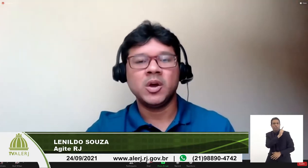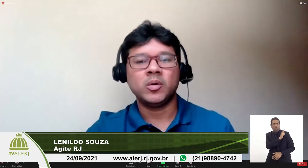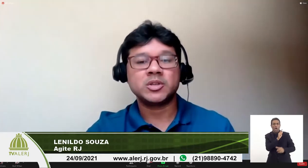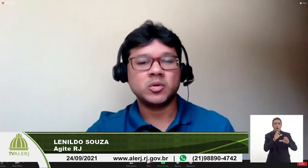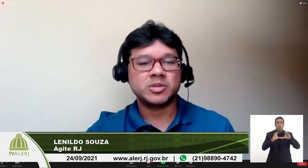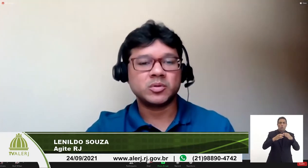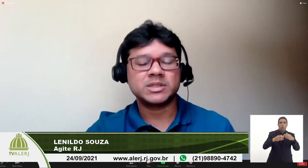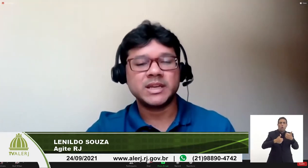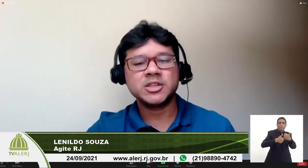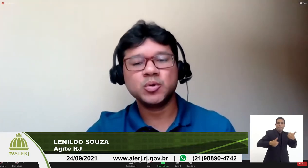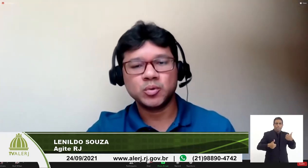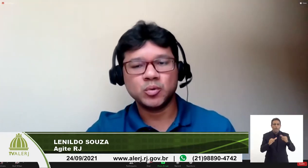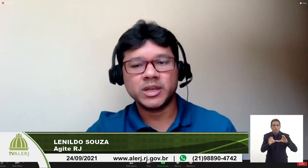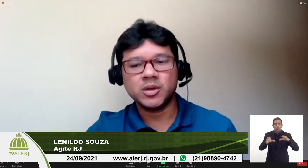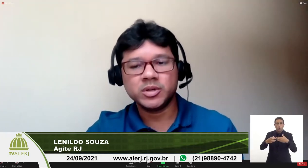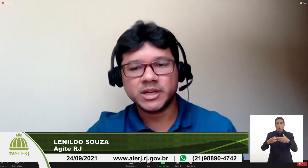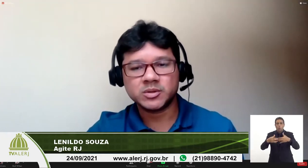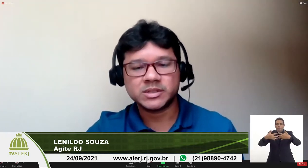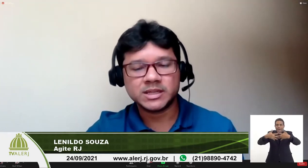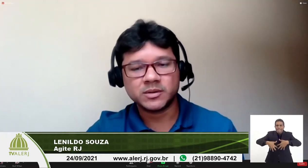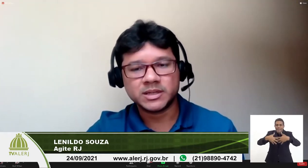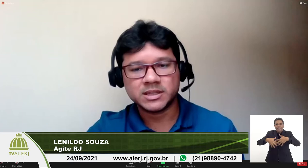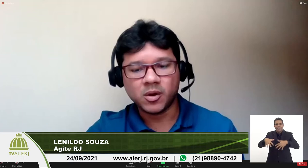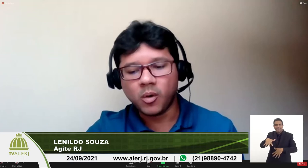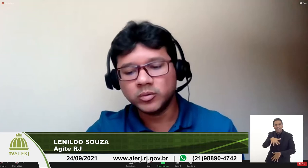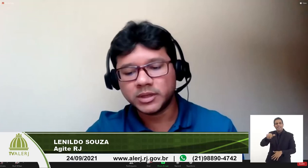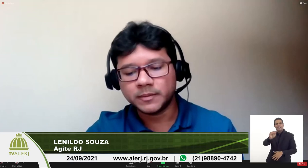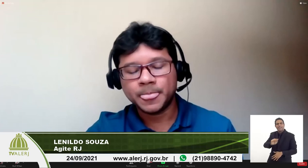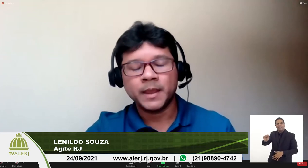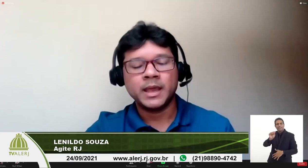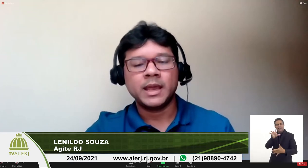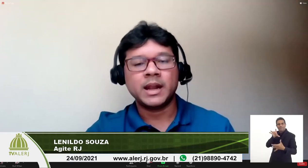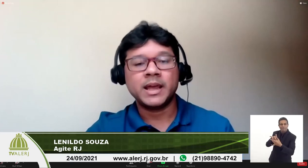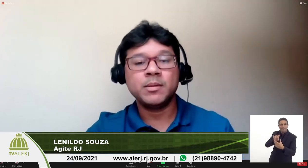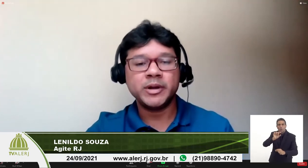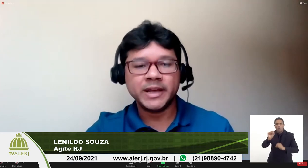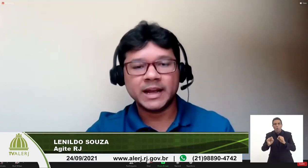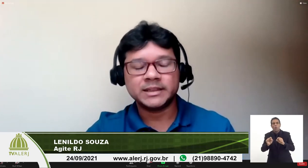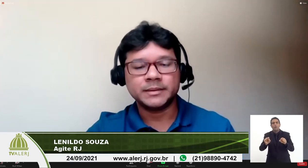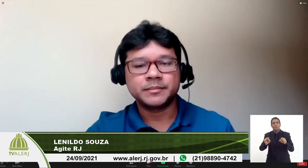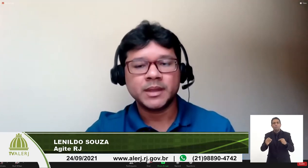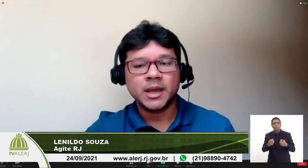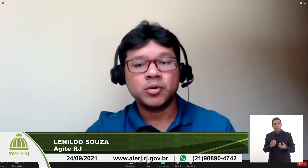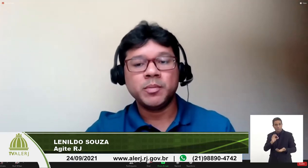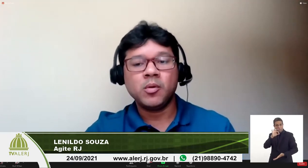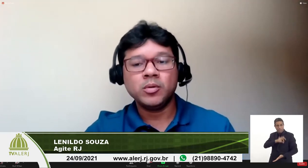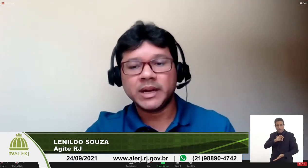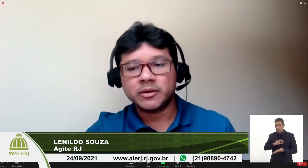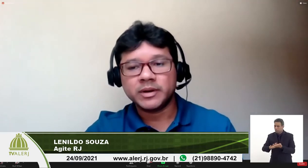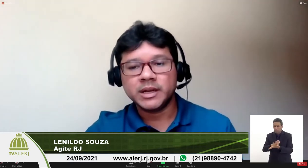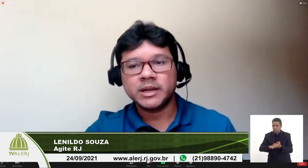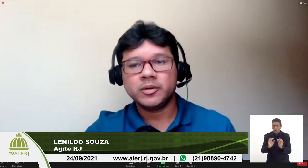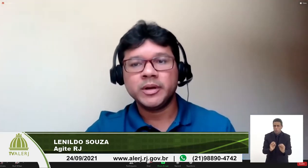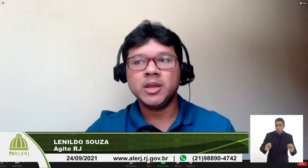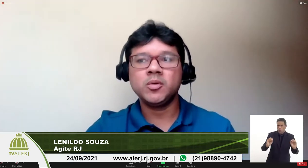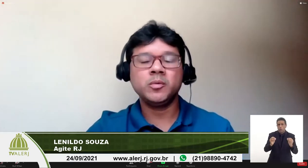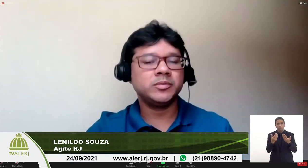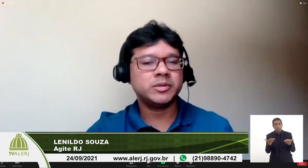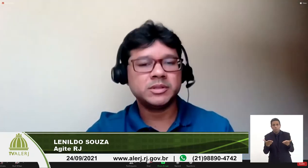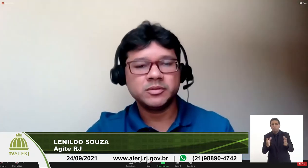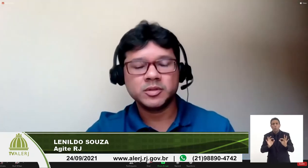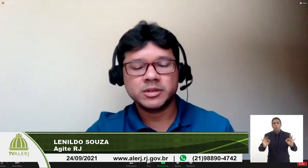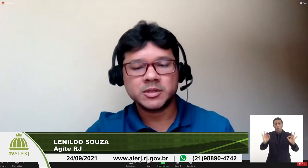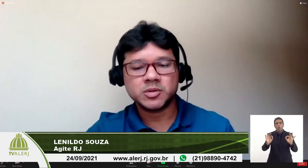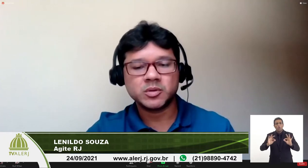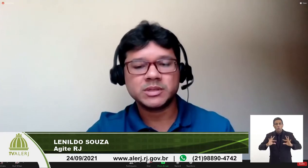ou das comissões que a estrutura que hoje a associação se encontra ela é remunerada muito pelo contrário nenhum